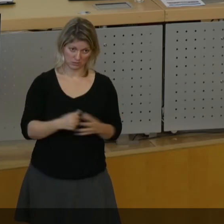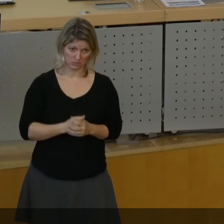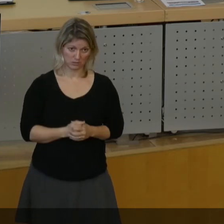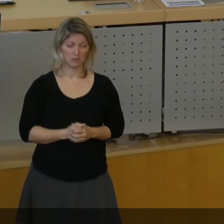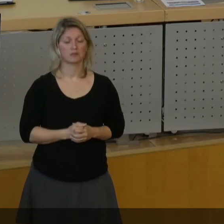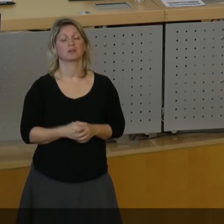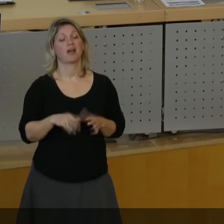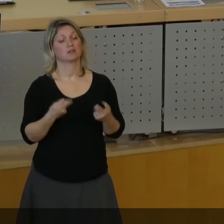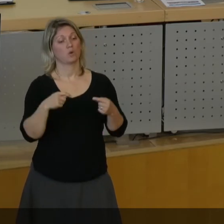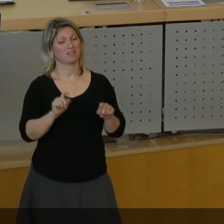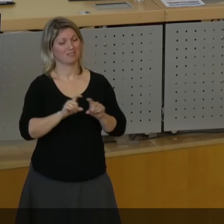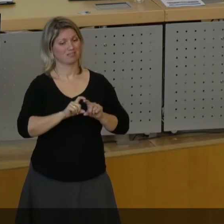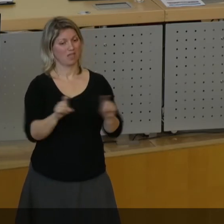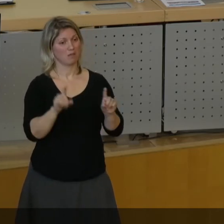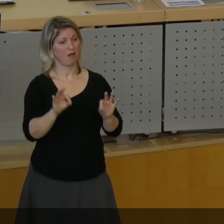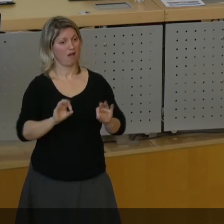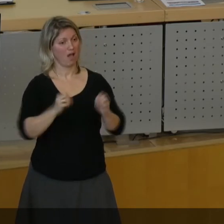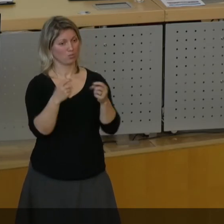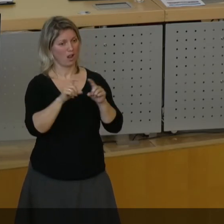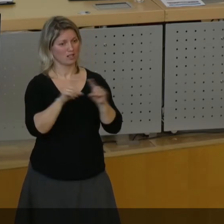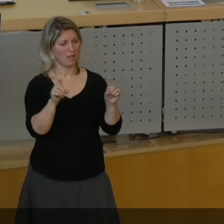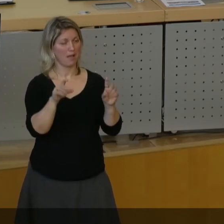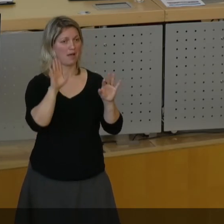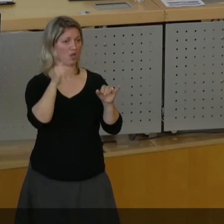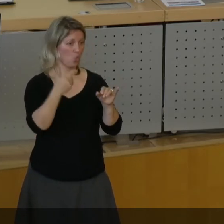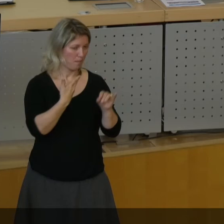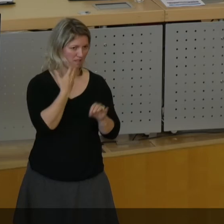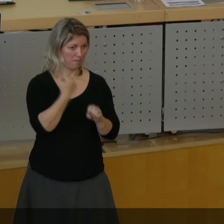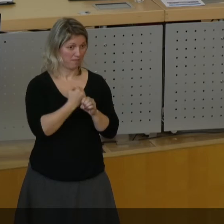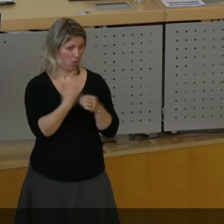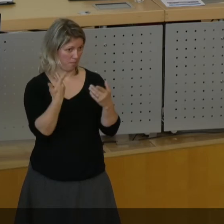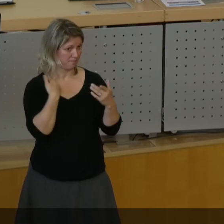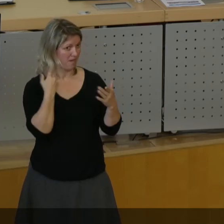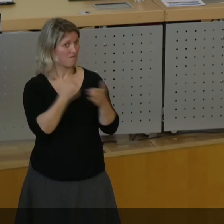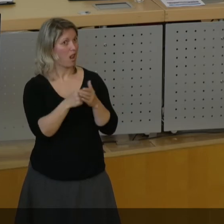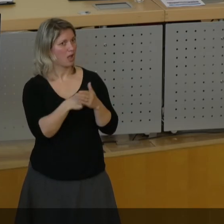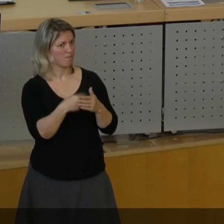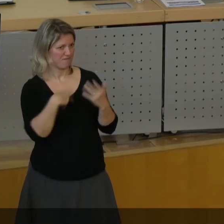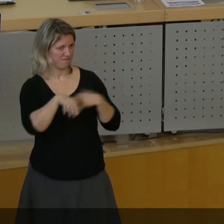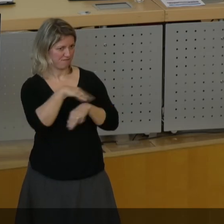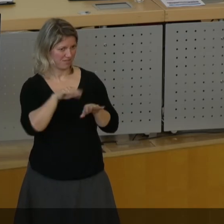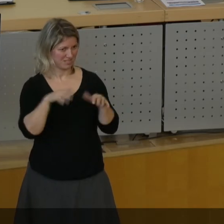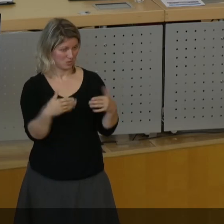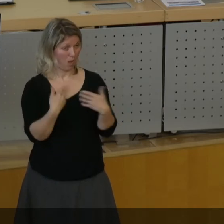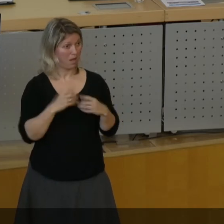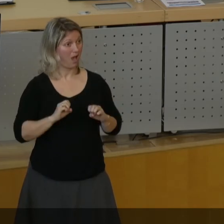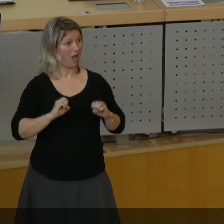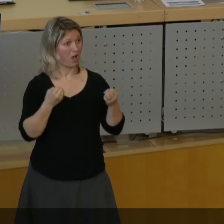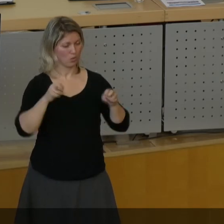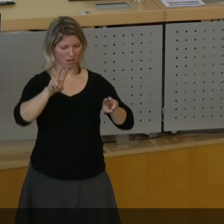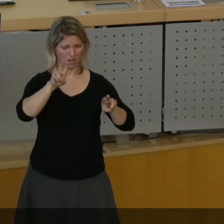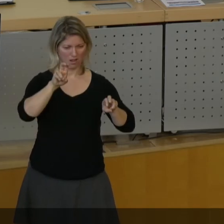Um das Thema heute mittels einer Aktuellen Stunde nochmal aufzuwärmen. Wir haben ja Regen vom Wahlkampfgeplänkel. Ich wiederhole, aktuell ist in diesem Antrag der